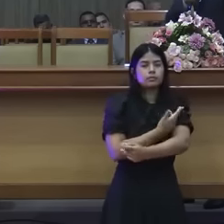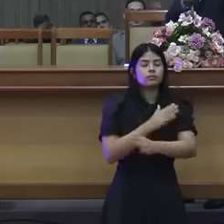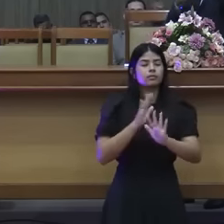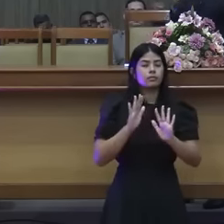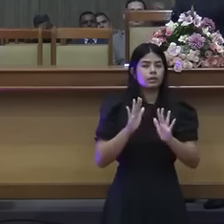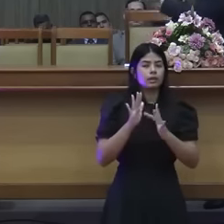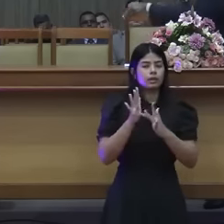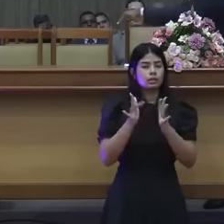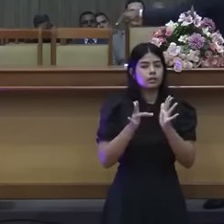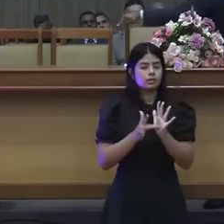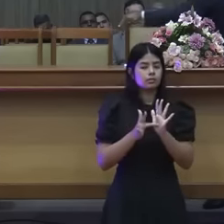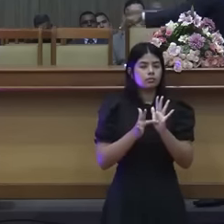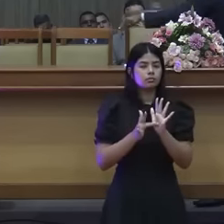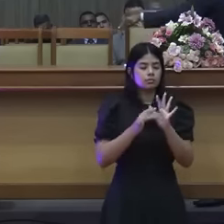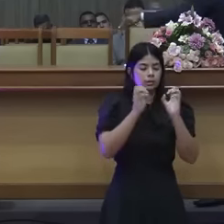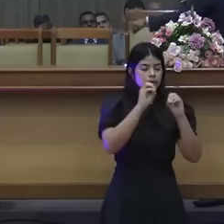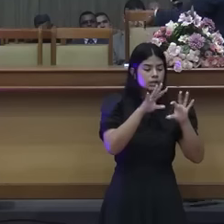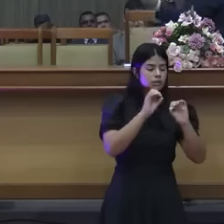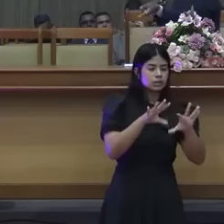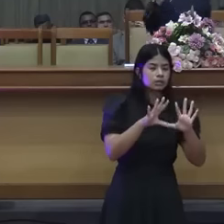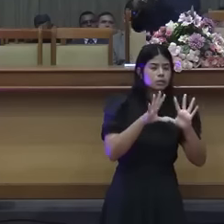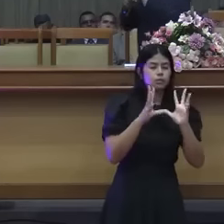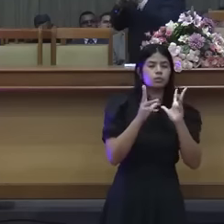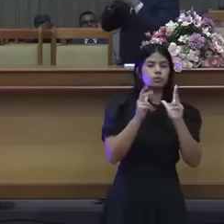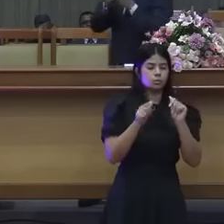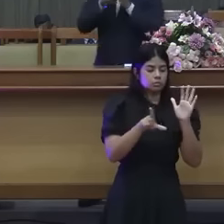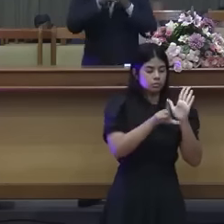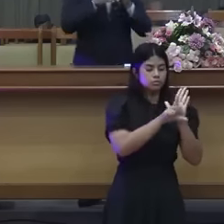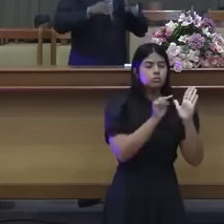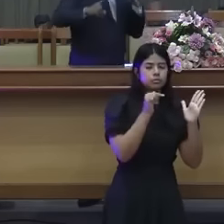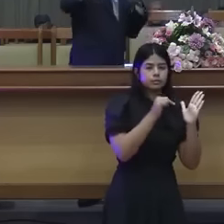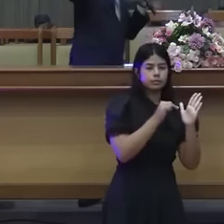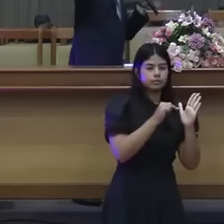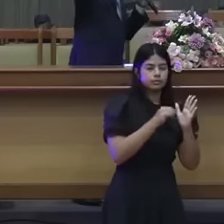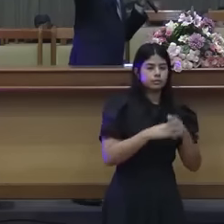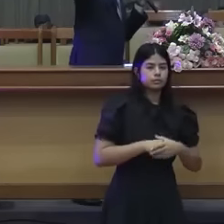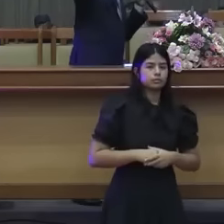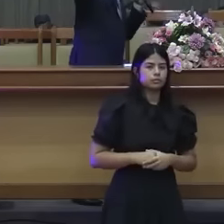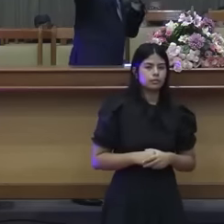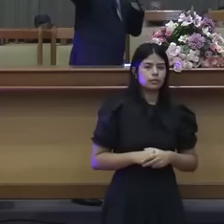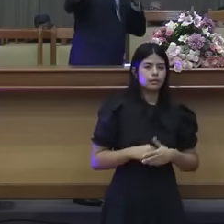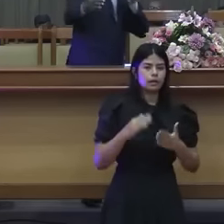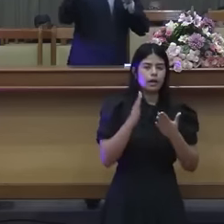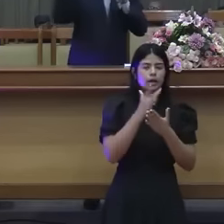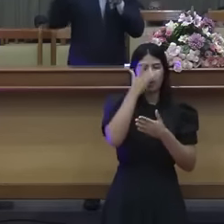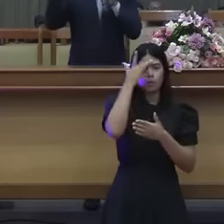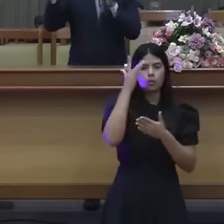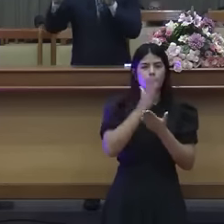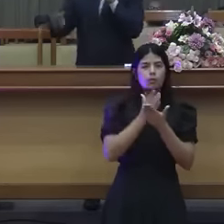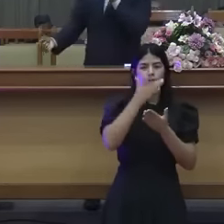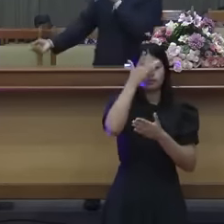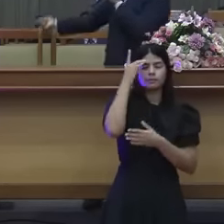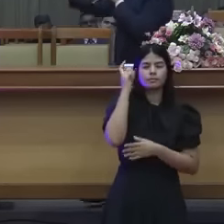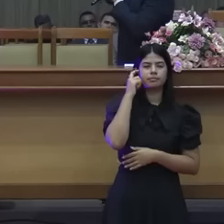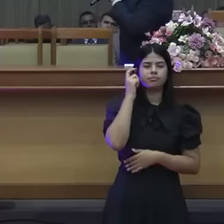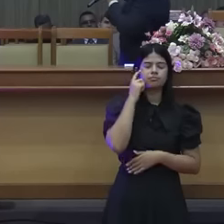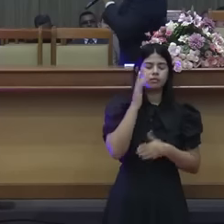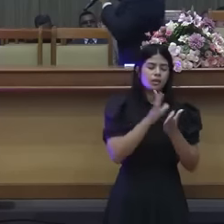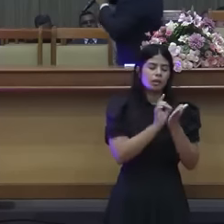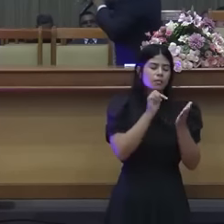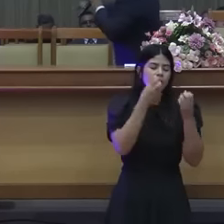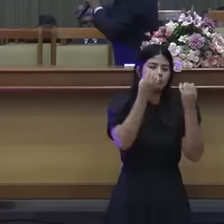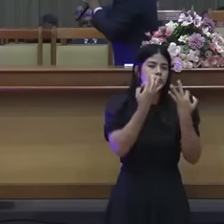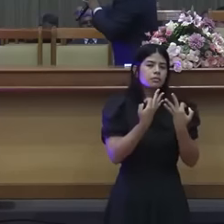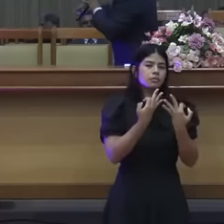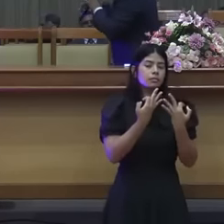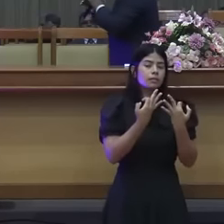antes da lei que era pecado. O grande problema é que tem gente que diz assim, não está na lei, mas antes de eu dizer, eu vou destruir os